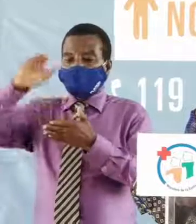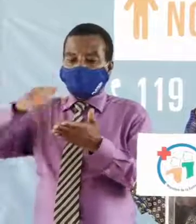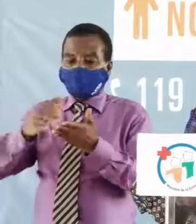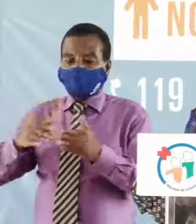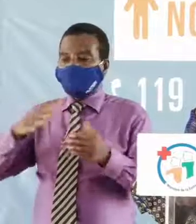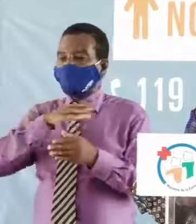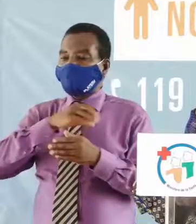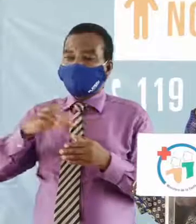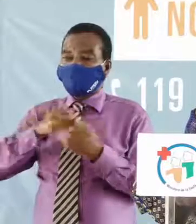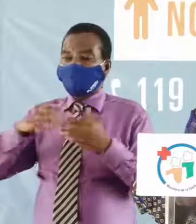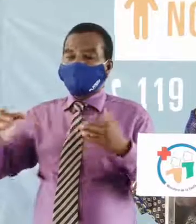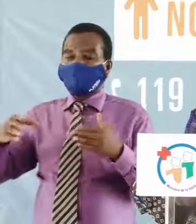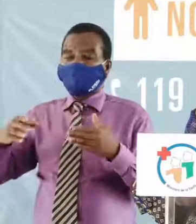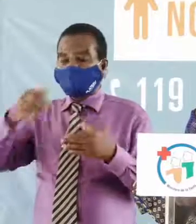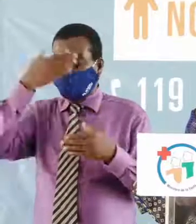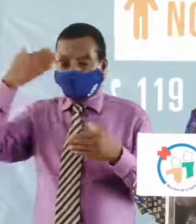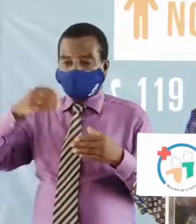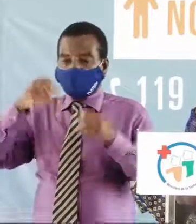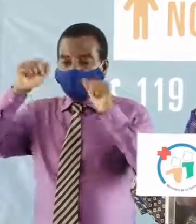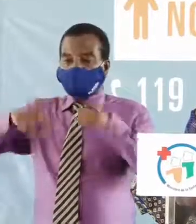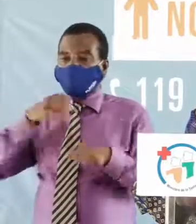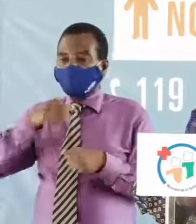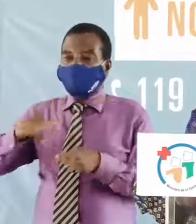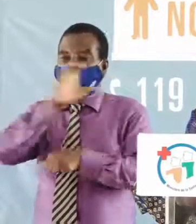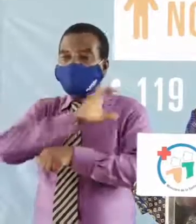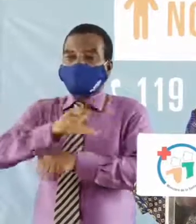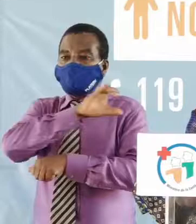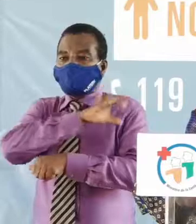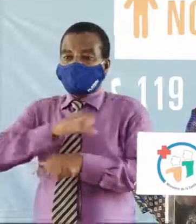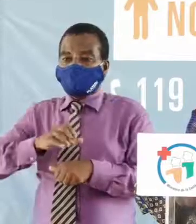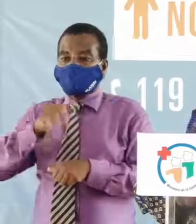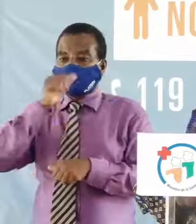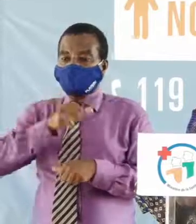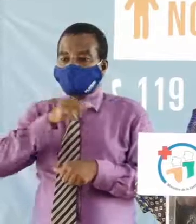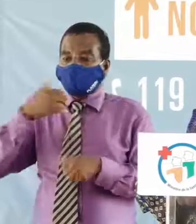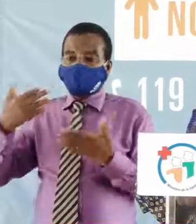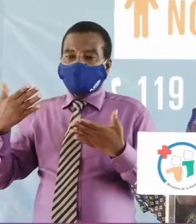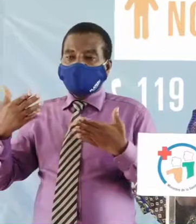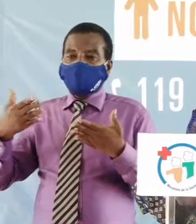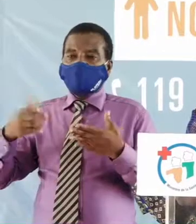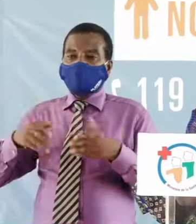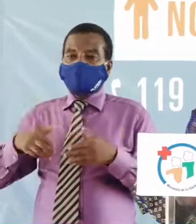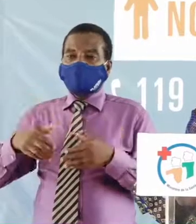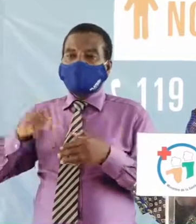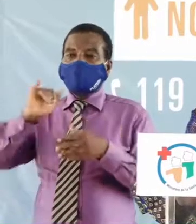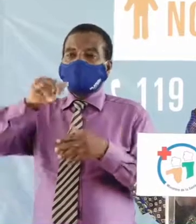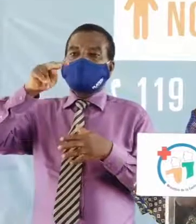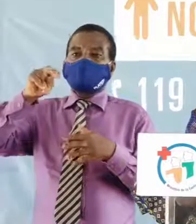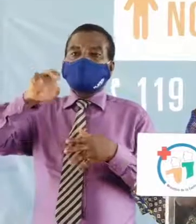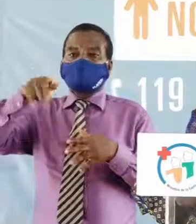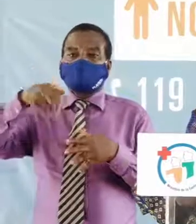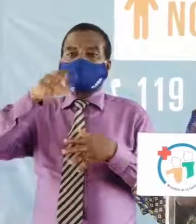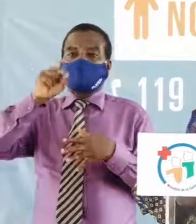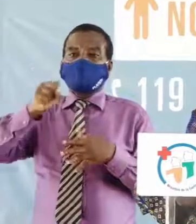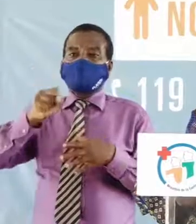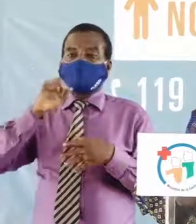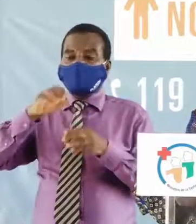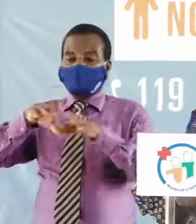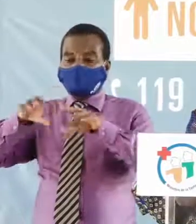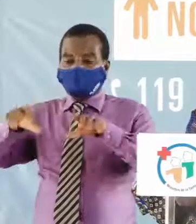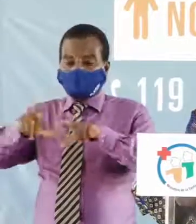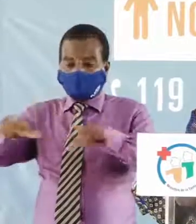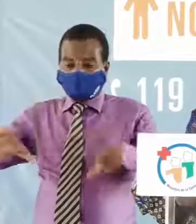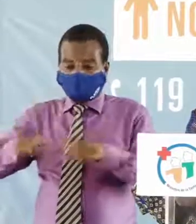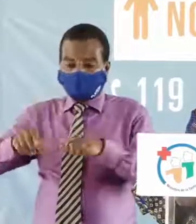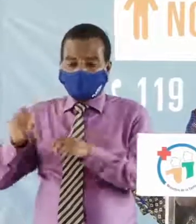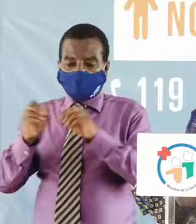sans oublier les capacités des cliniques privées autorisées à ce jour. L'INJS est le site qui permet la mise en quarantaine de sujets